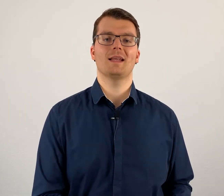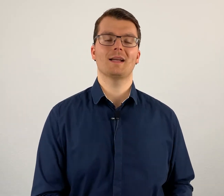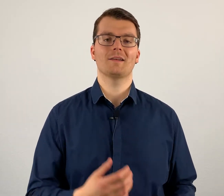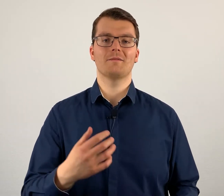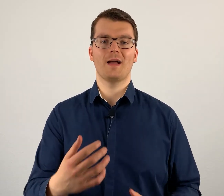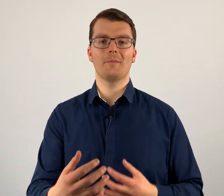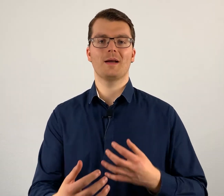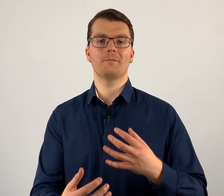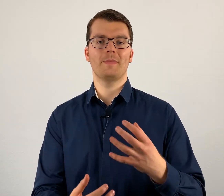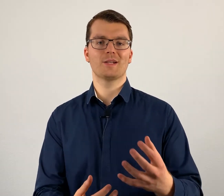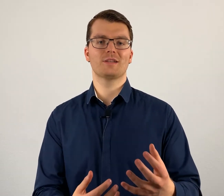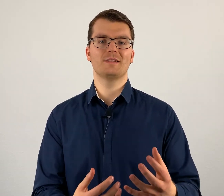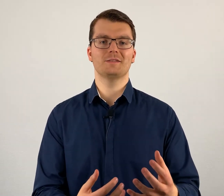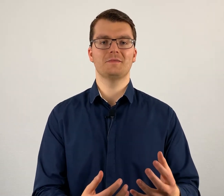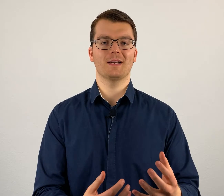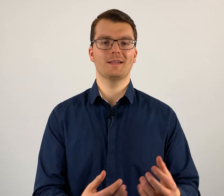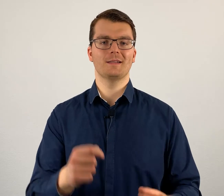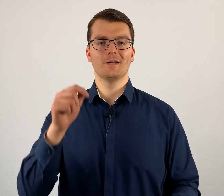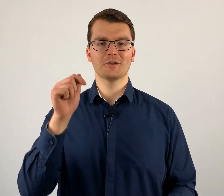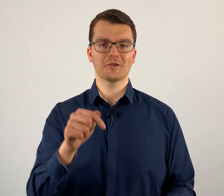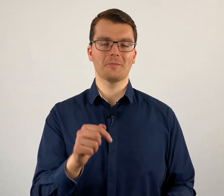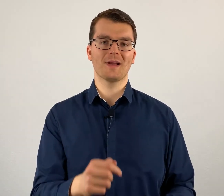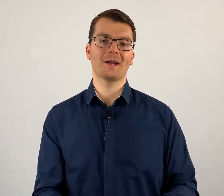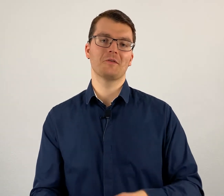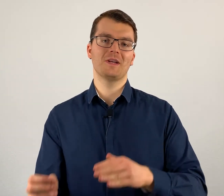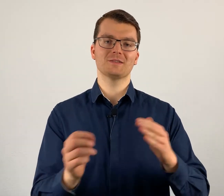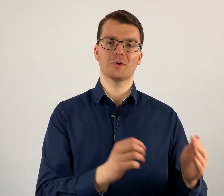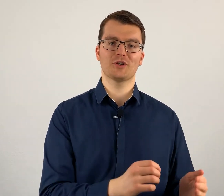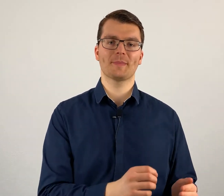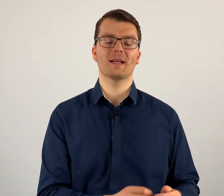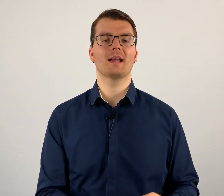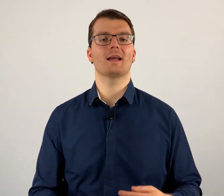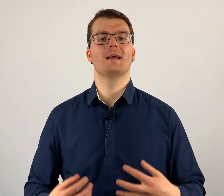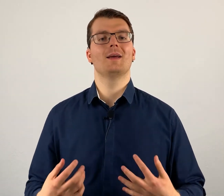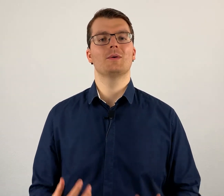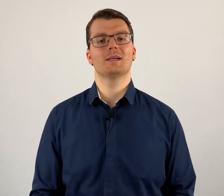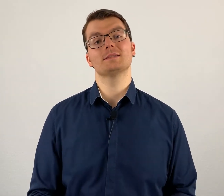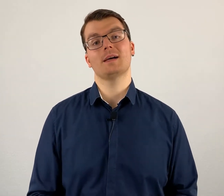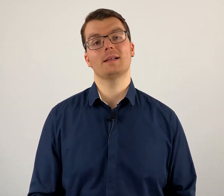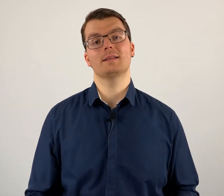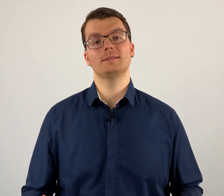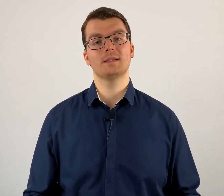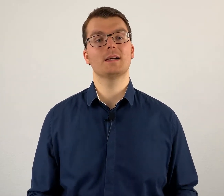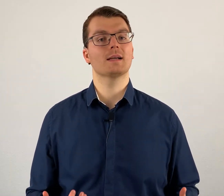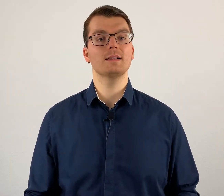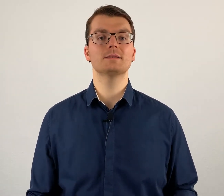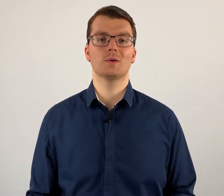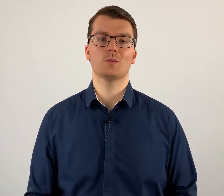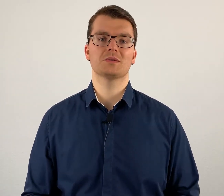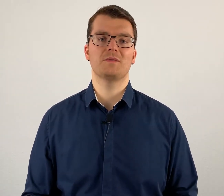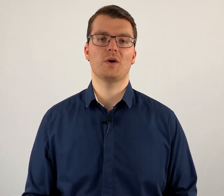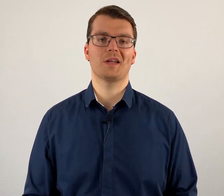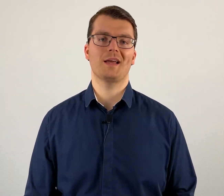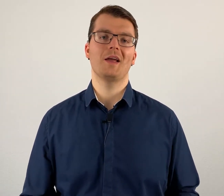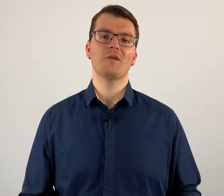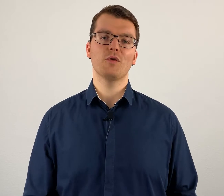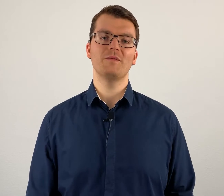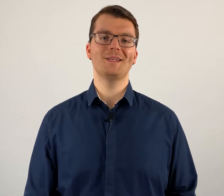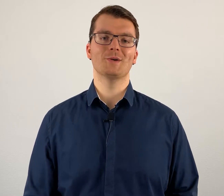hat, weil man Menschen nicht so wirklich stoppen kann und wieder zurückspringen kann. Und das ist halt dieser riesengroße Vorteil von Videos.